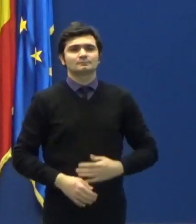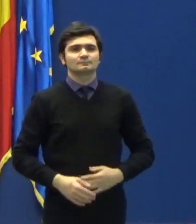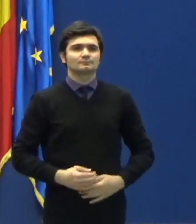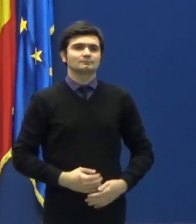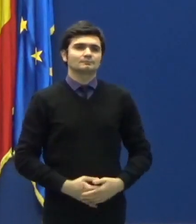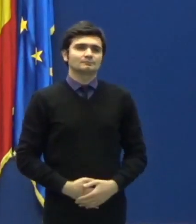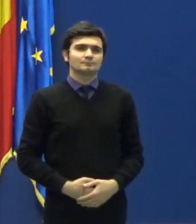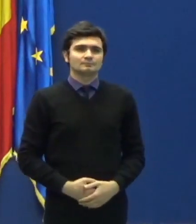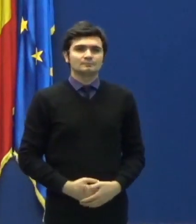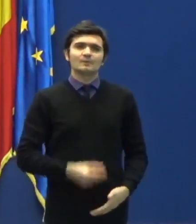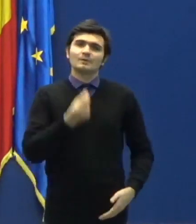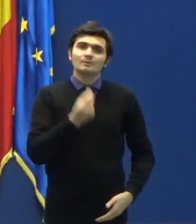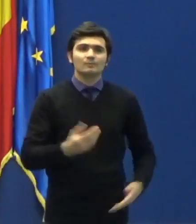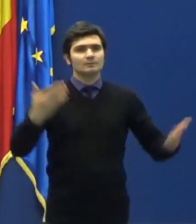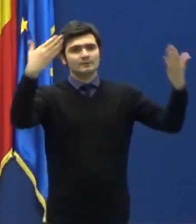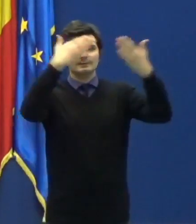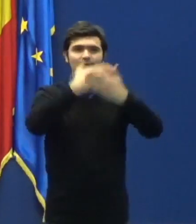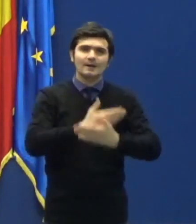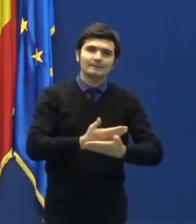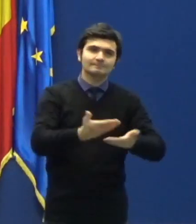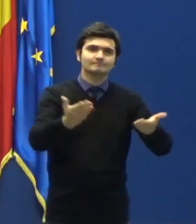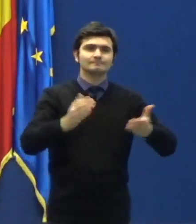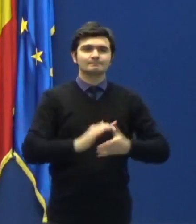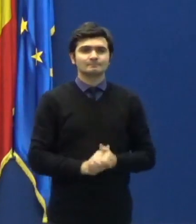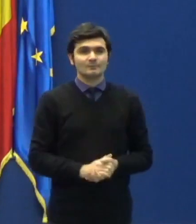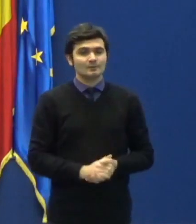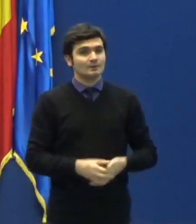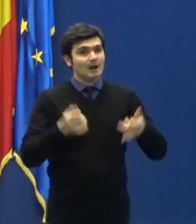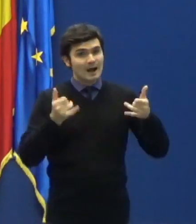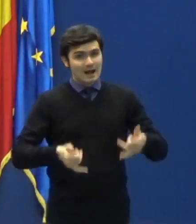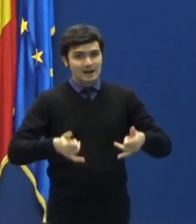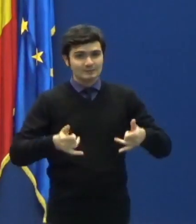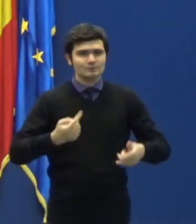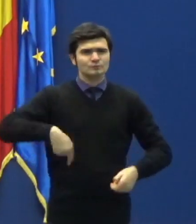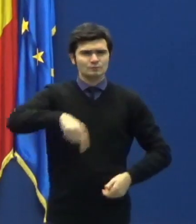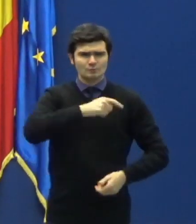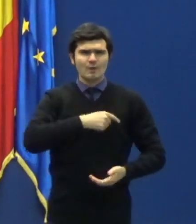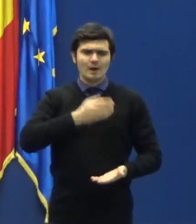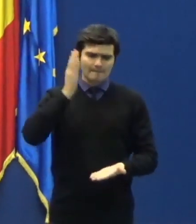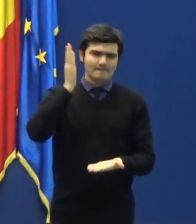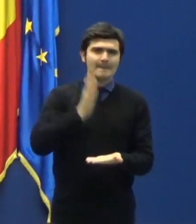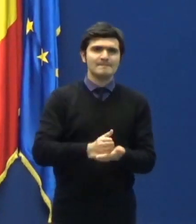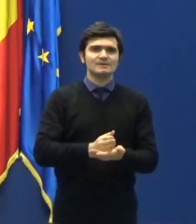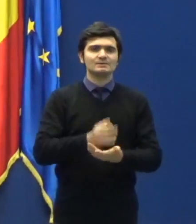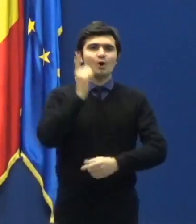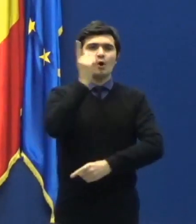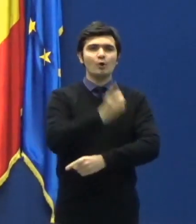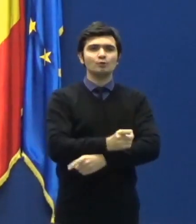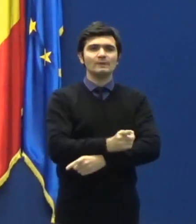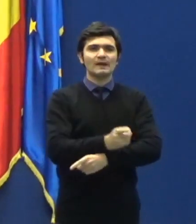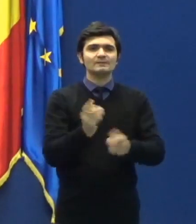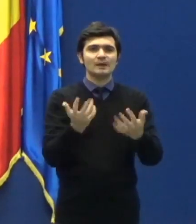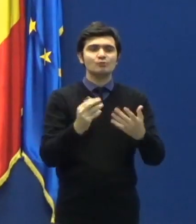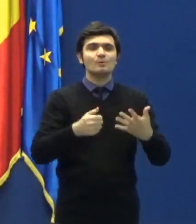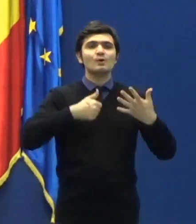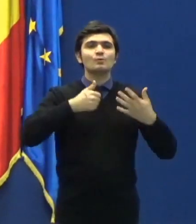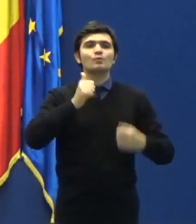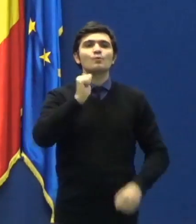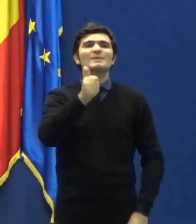Bună seara! Astăzi am emis ordonanța numărul 11